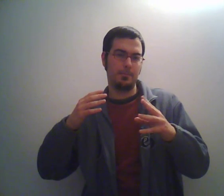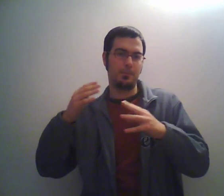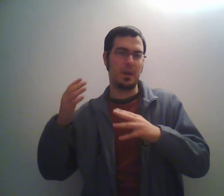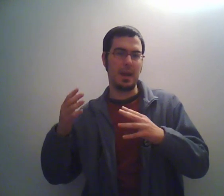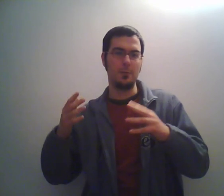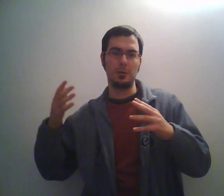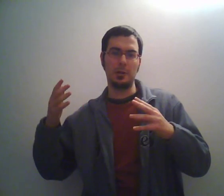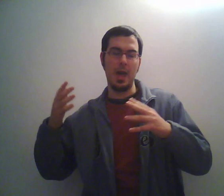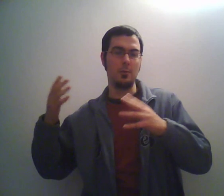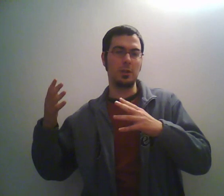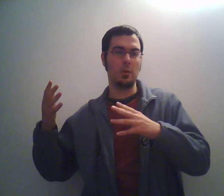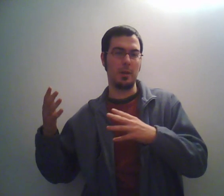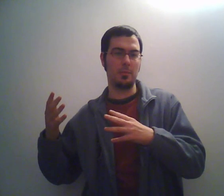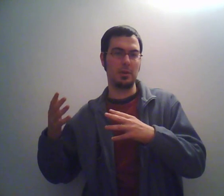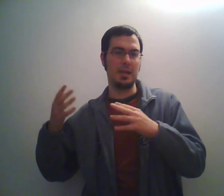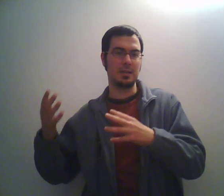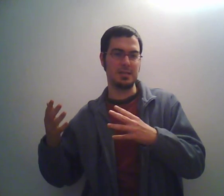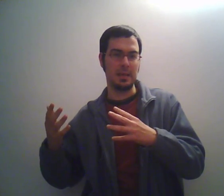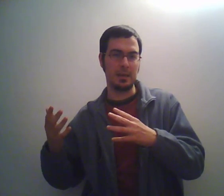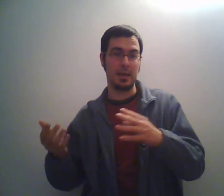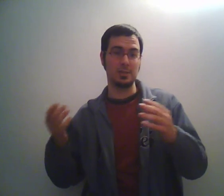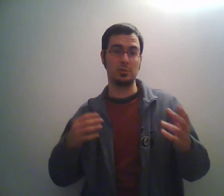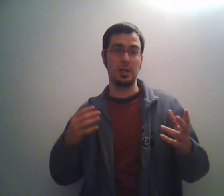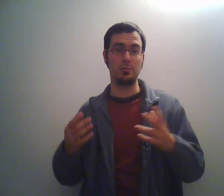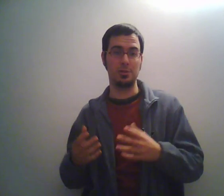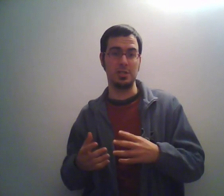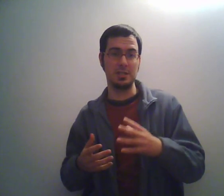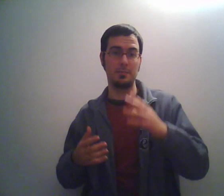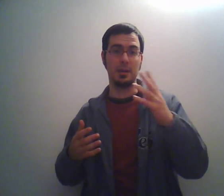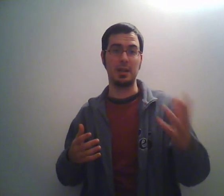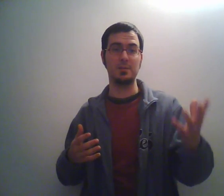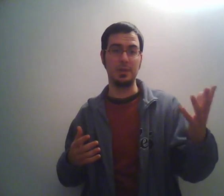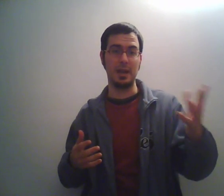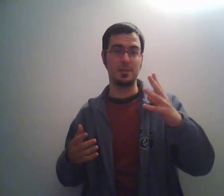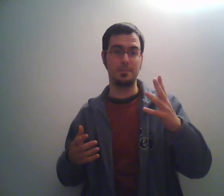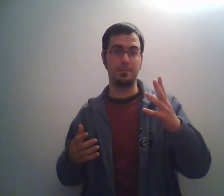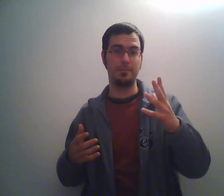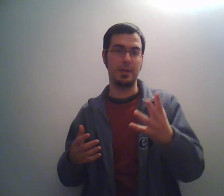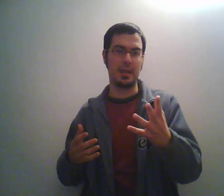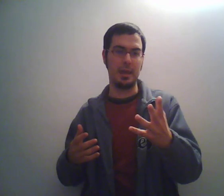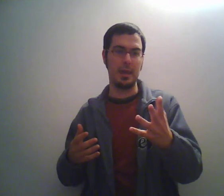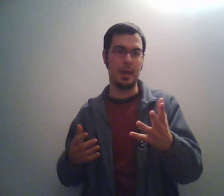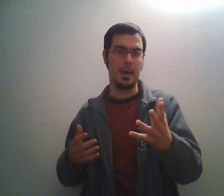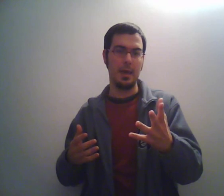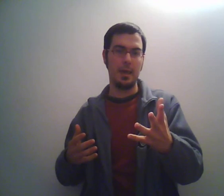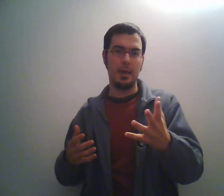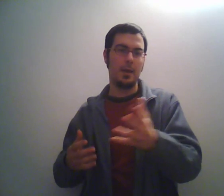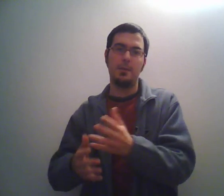perché è l'ultimo membro degli NSYNC che sono stati uccisi da Britney Spears perché...